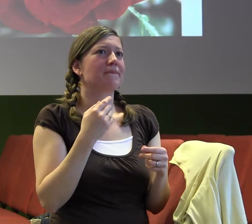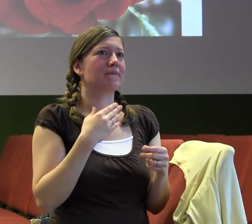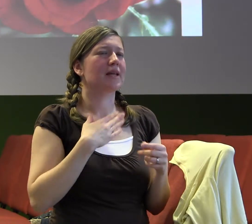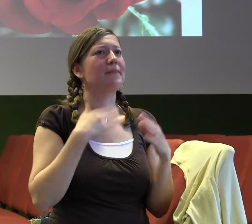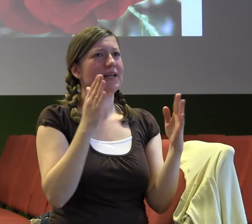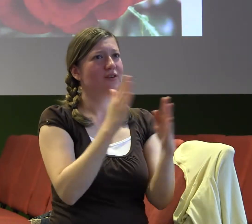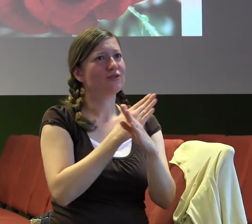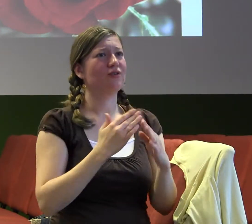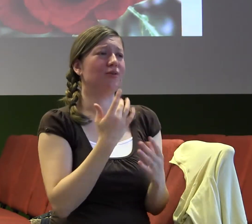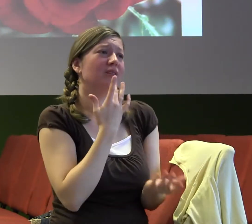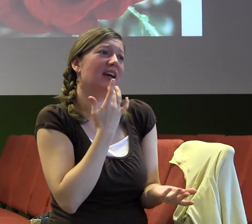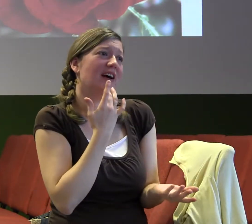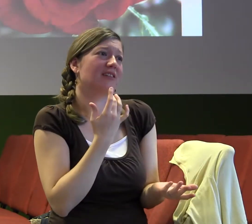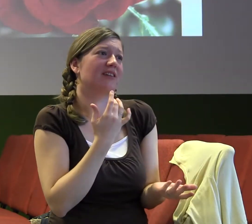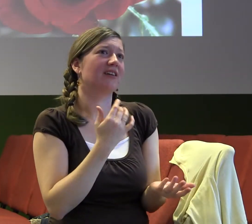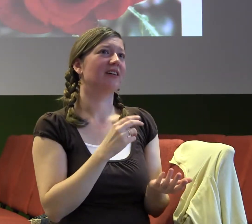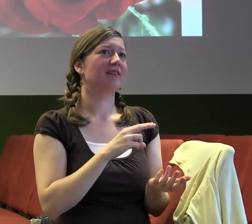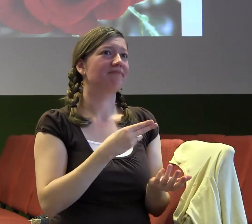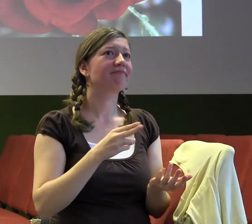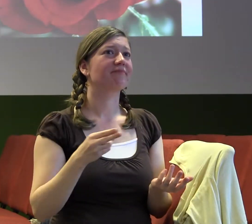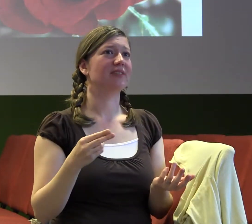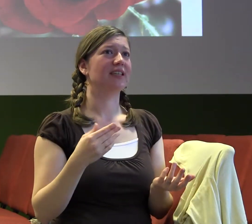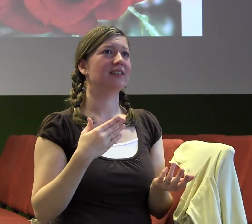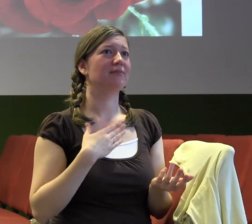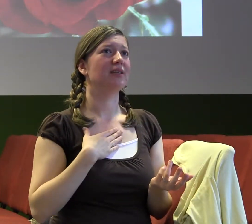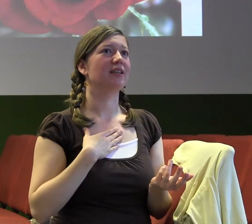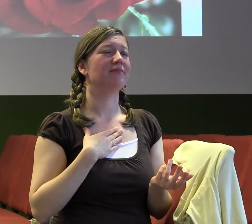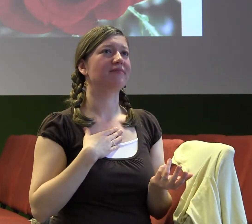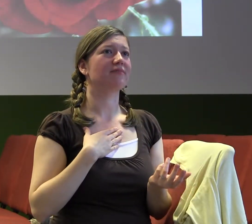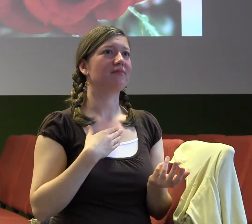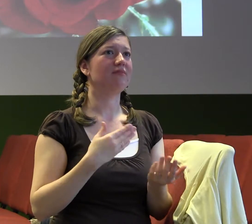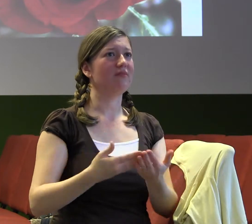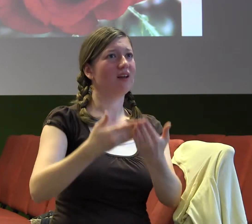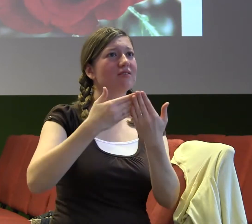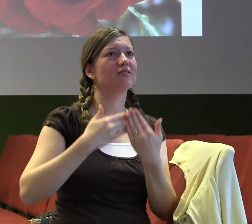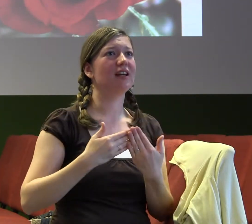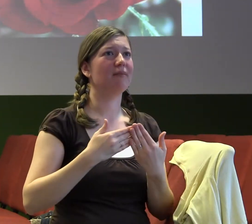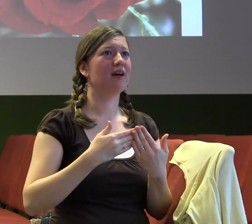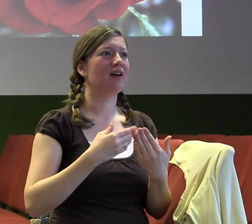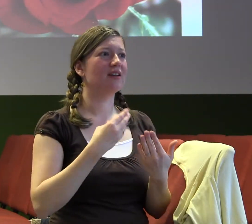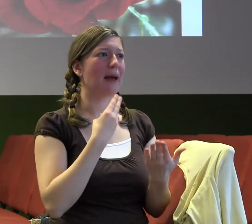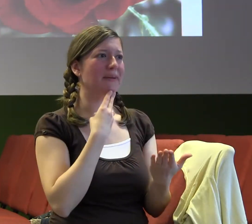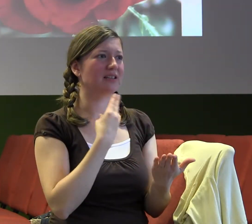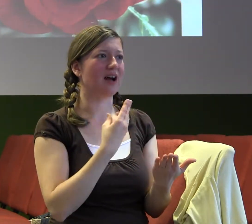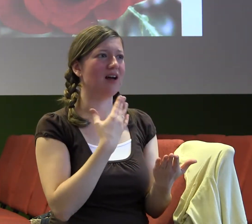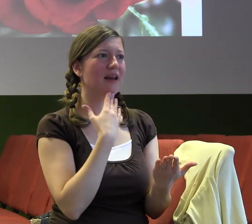prošla konkurzem, oni mě prostě chcou povýšit, chtějí mě dát na tu lepší pozici. A já říkám, no super, a co se děje? Jenom, že se to mám vzít,